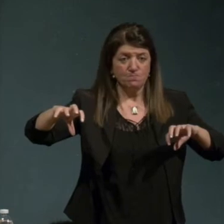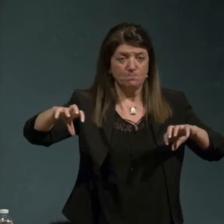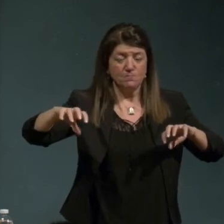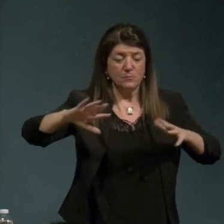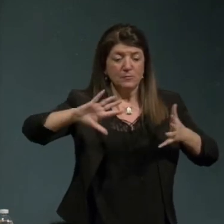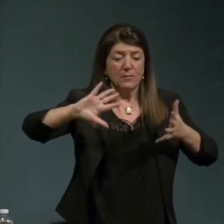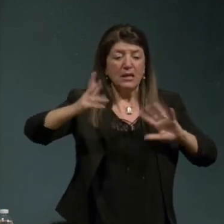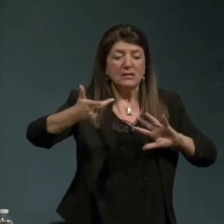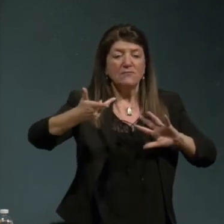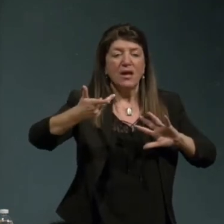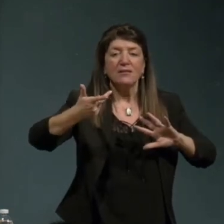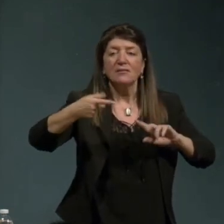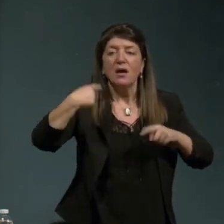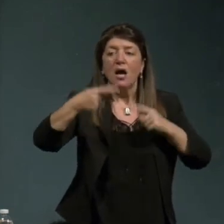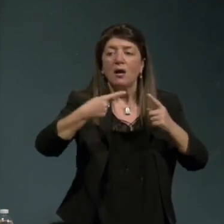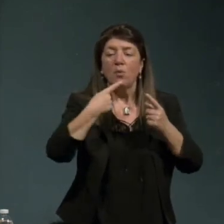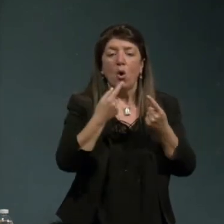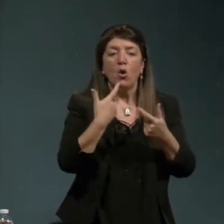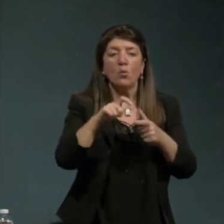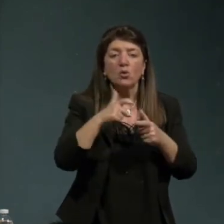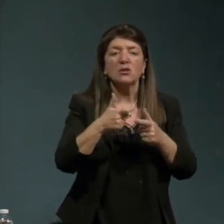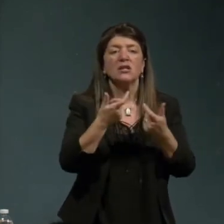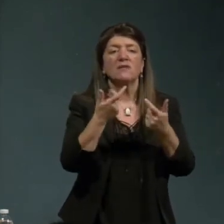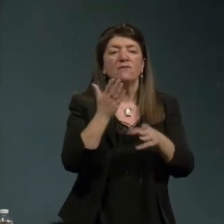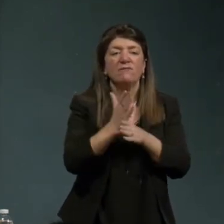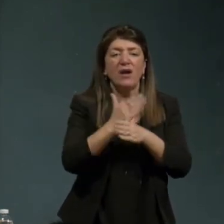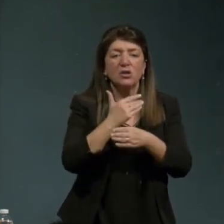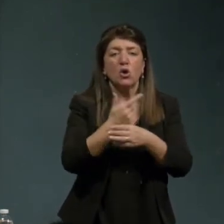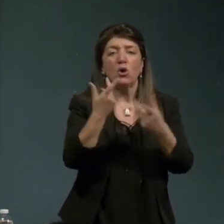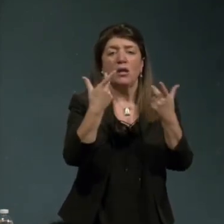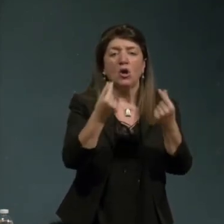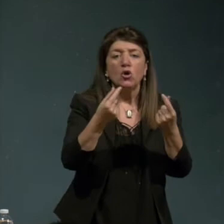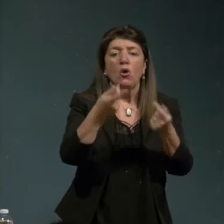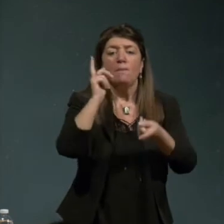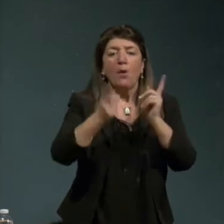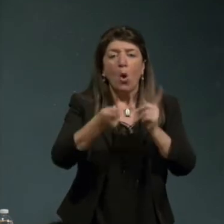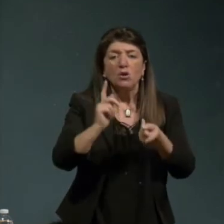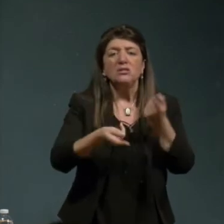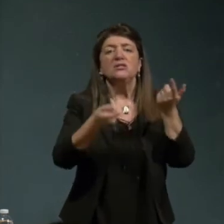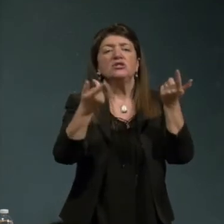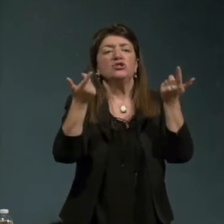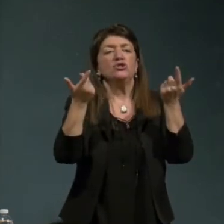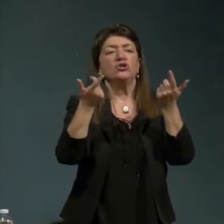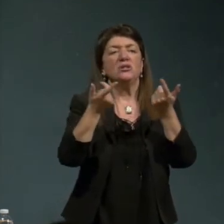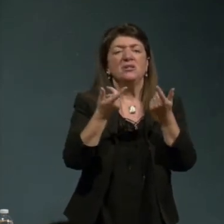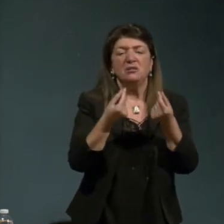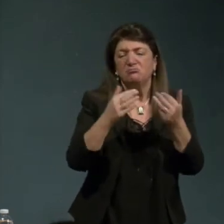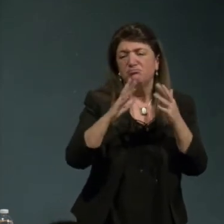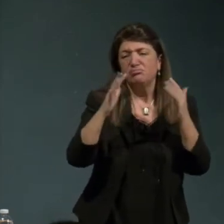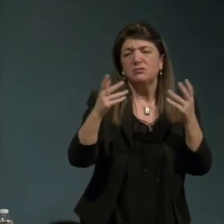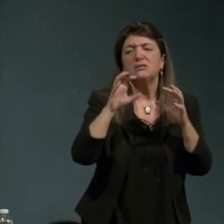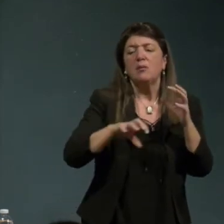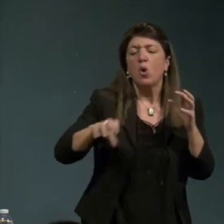economici politici religiosi psicologici demografici e tutte le altre